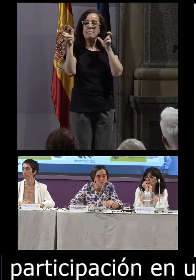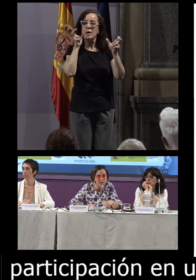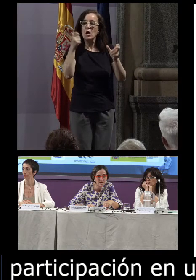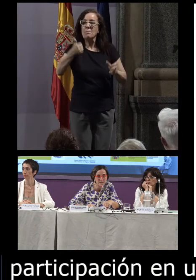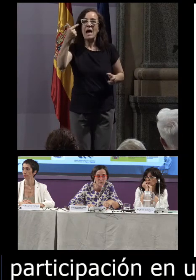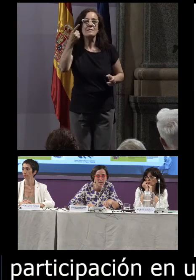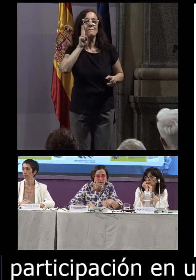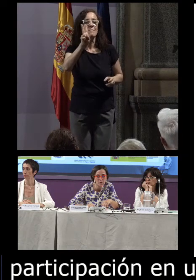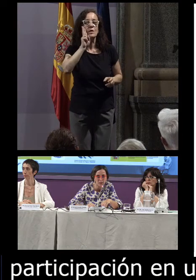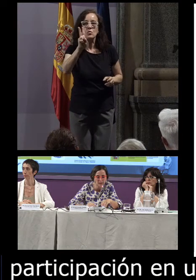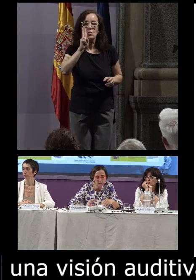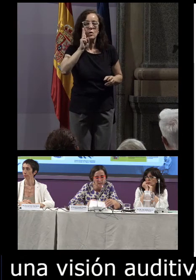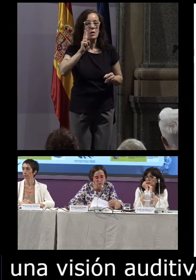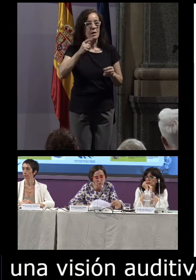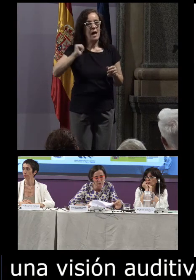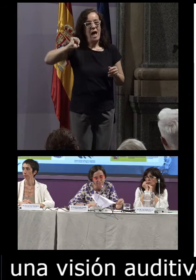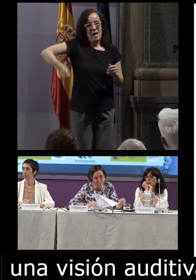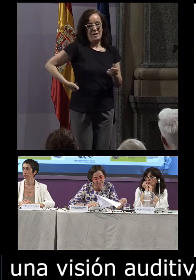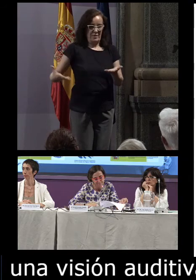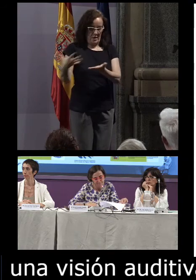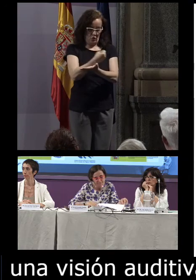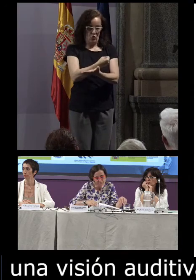visual, sin duda, nos enriquecen a todos.